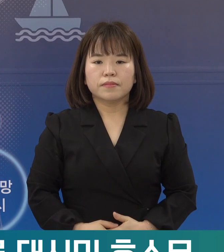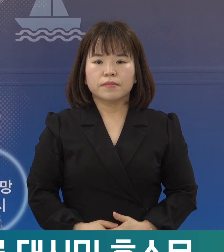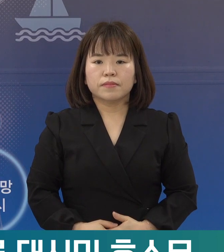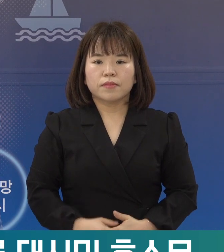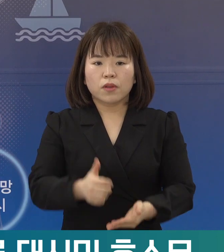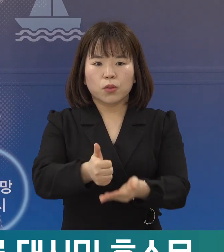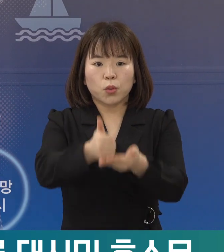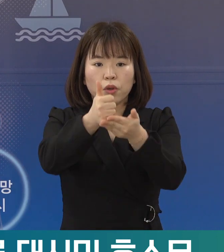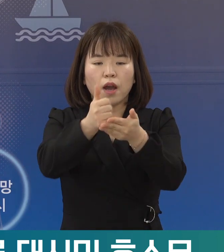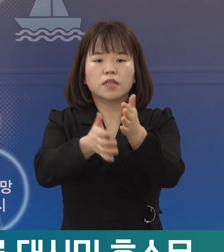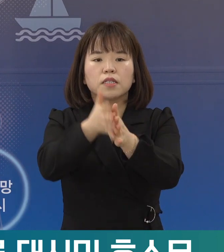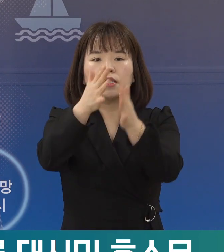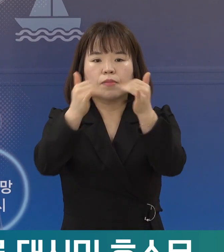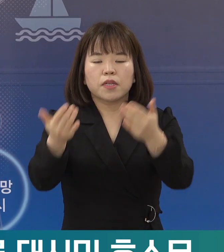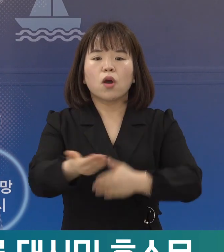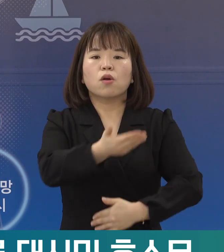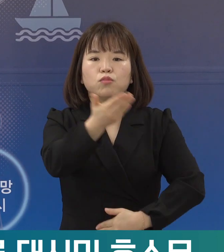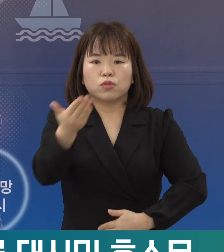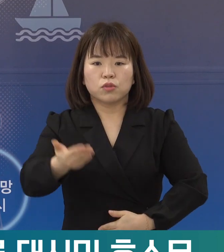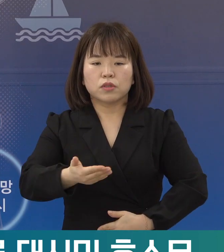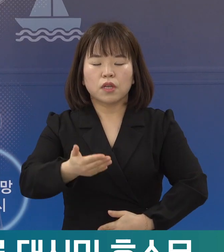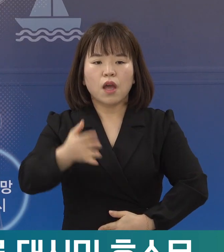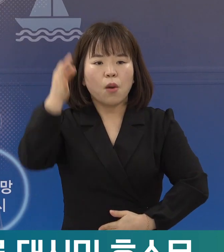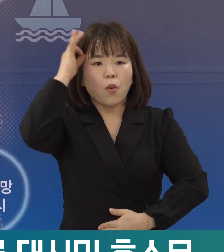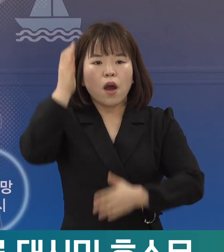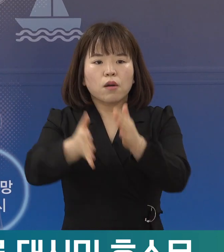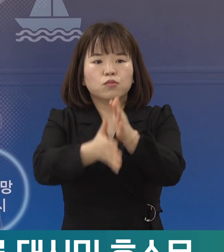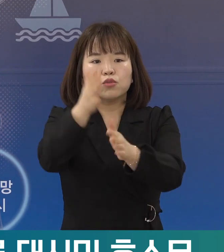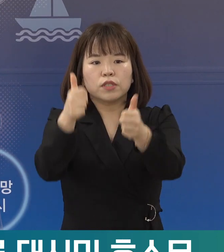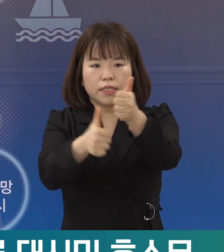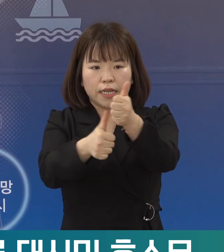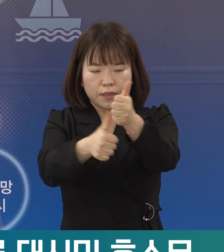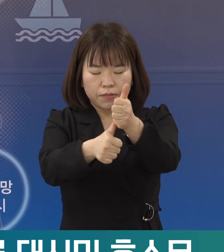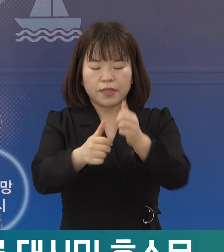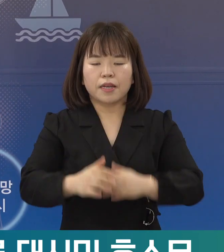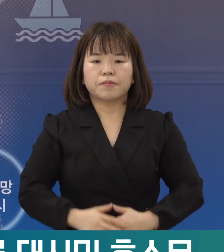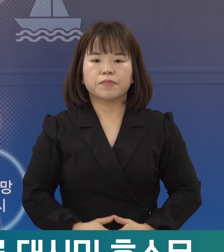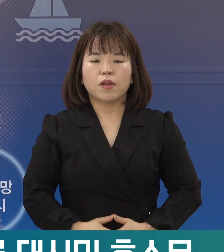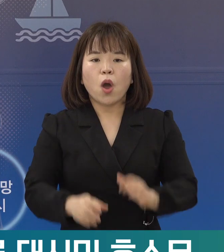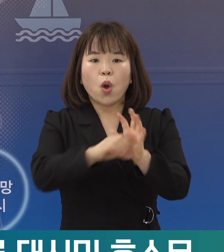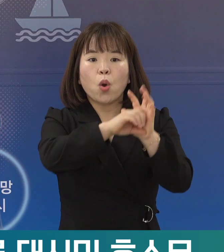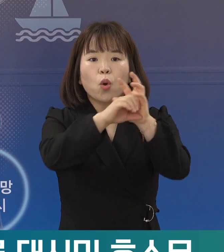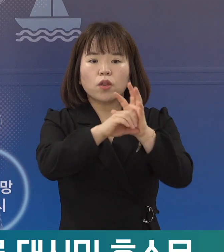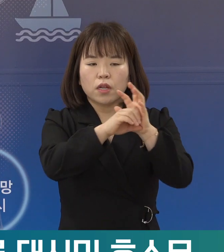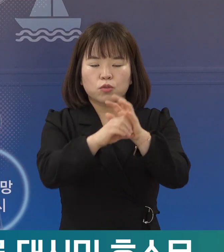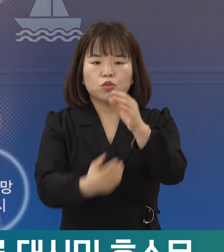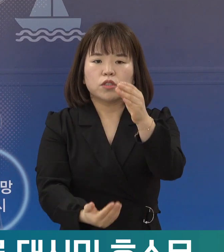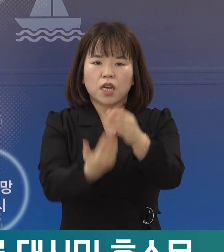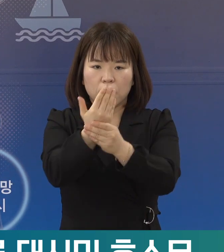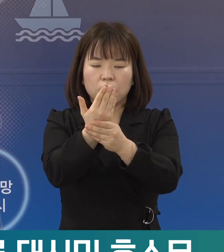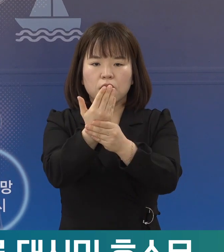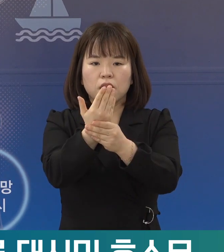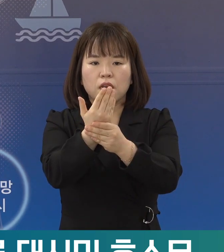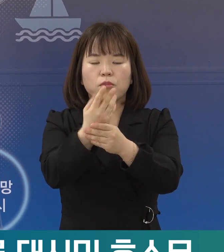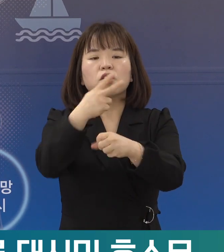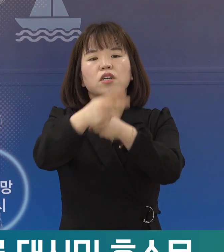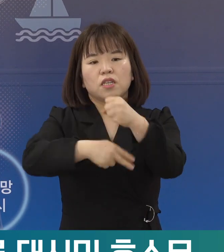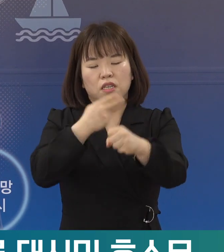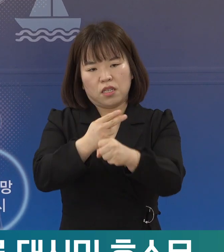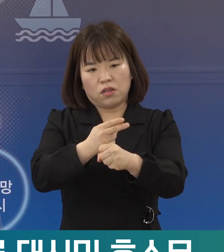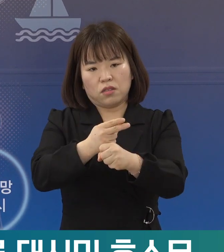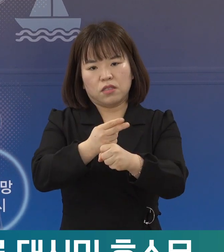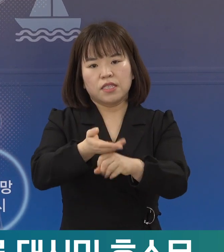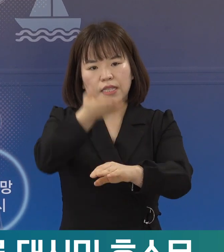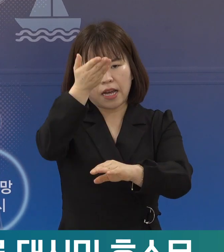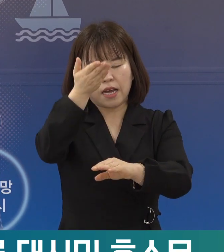존경하는 시민 여러분, 포항 부시장 이장식입니다. 코로나19가 발생한 지도 2년이 지나고